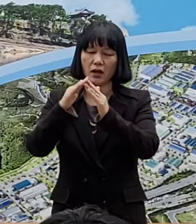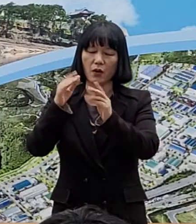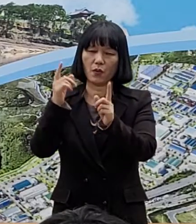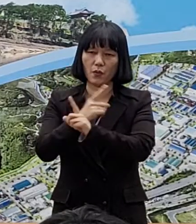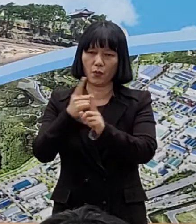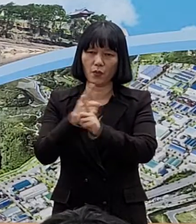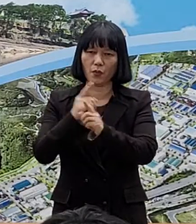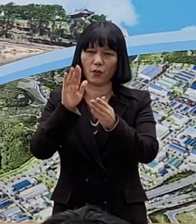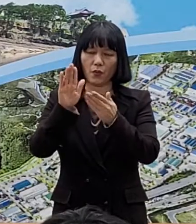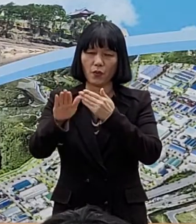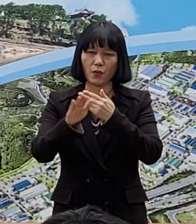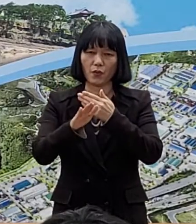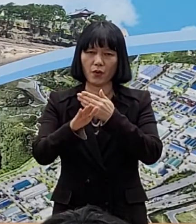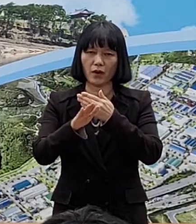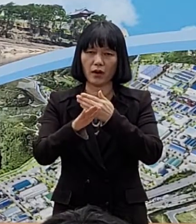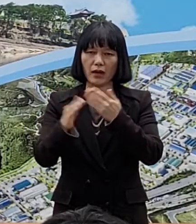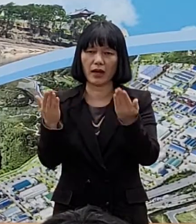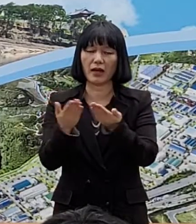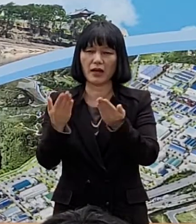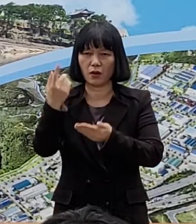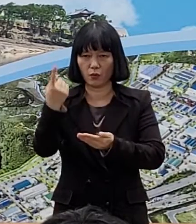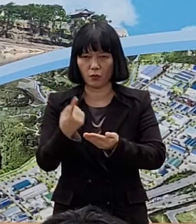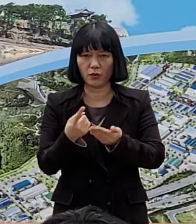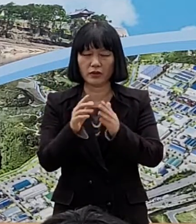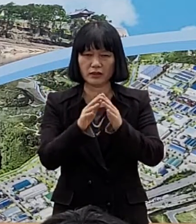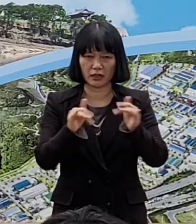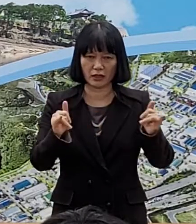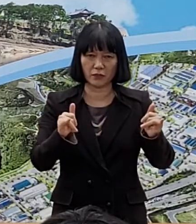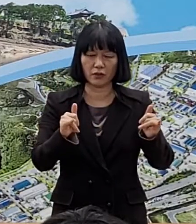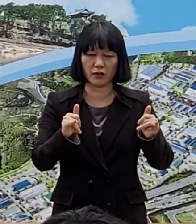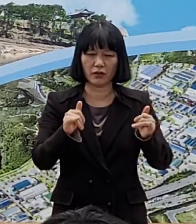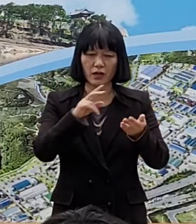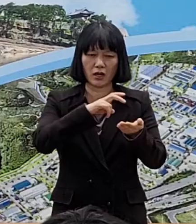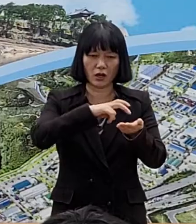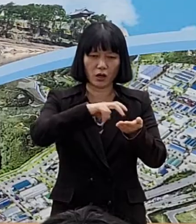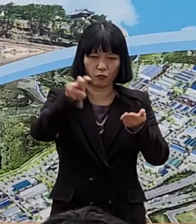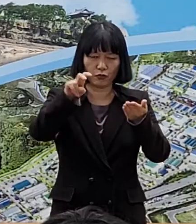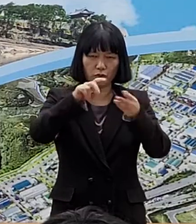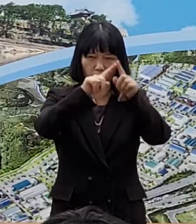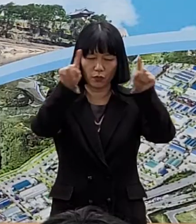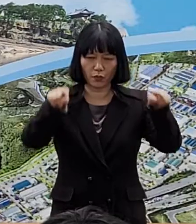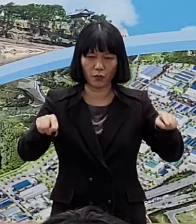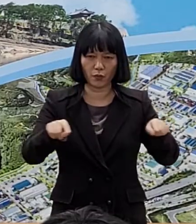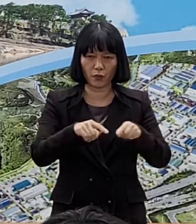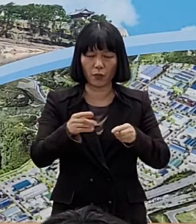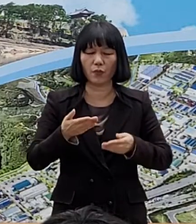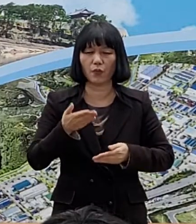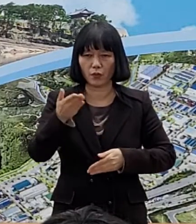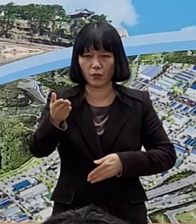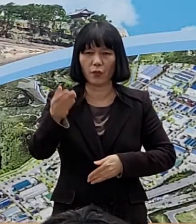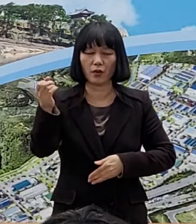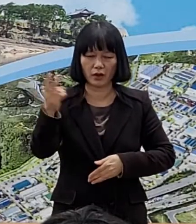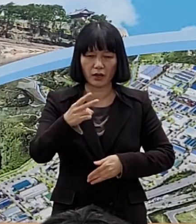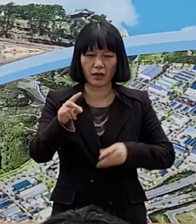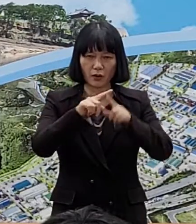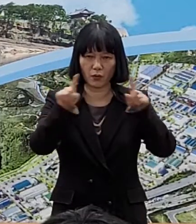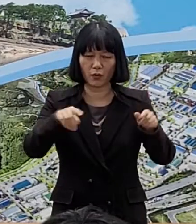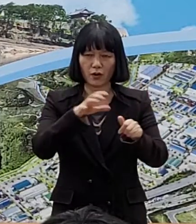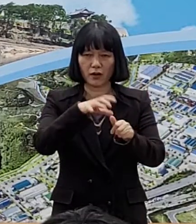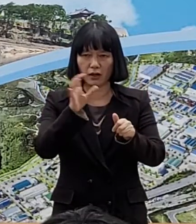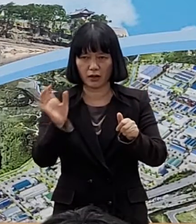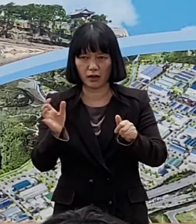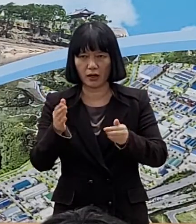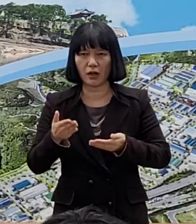격리 후 복귀하는 직원에게 문서 형태의 격리 통지서 및 격리 해제